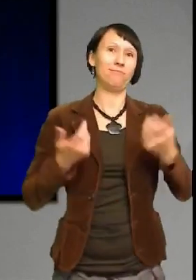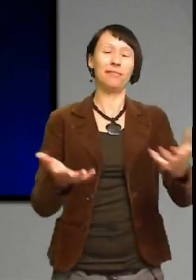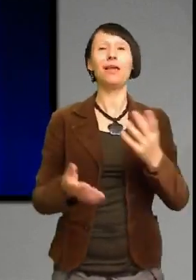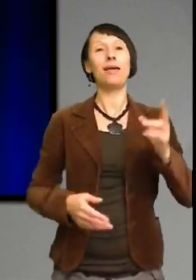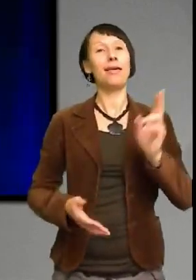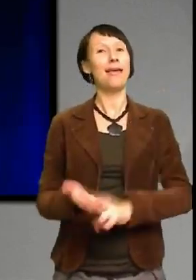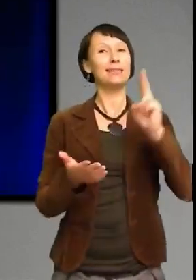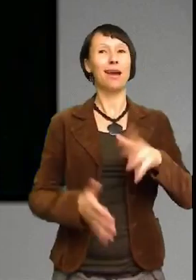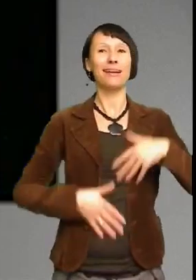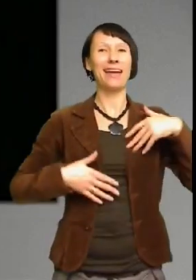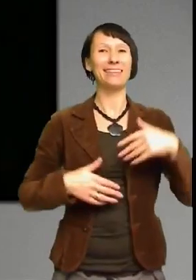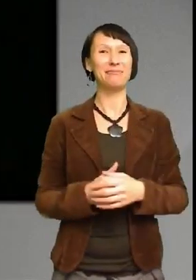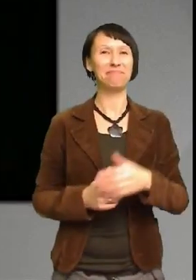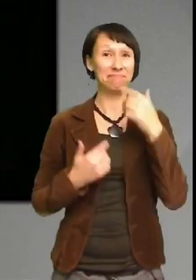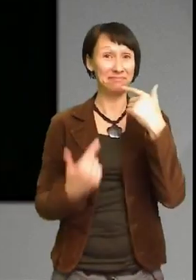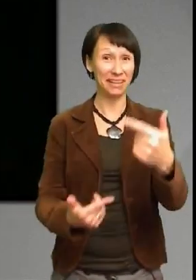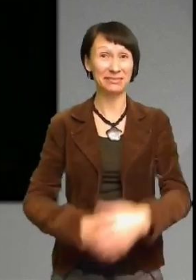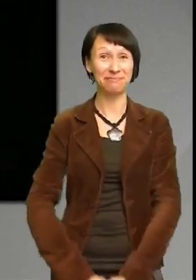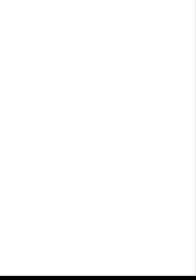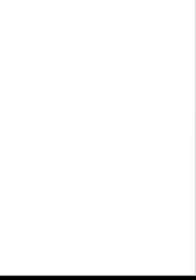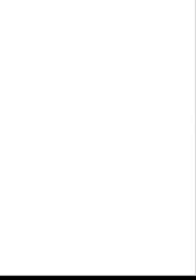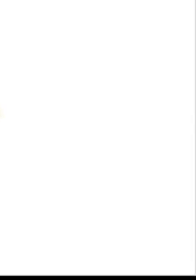Tack! så